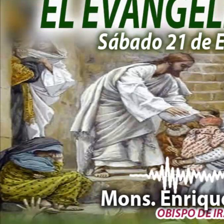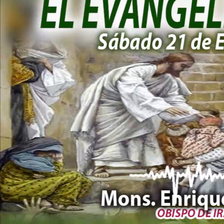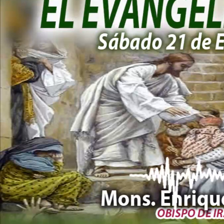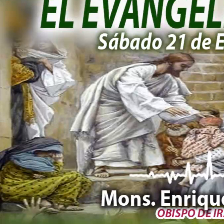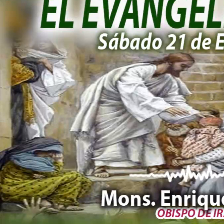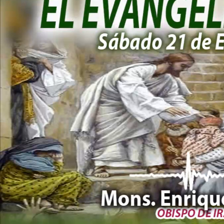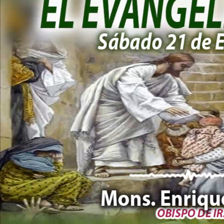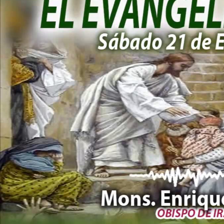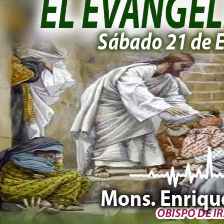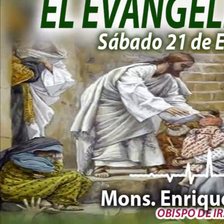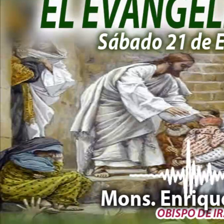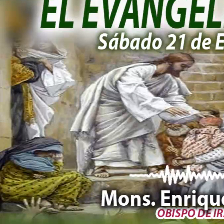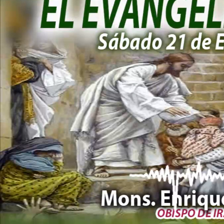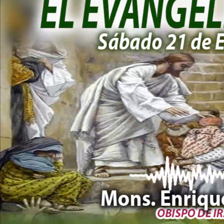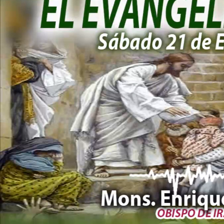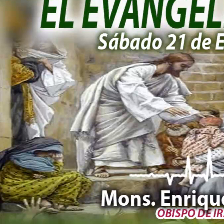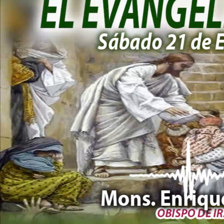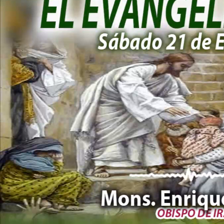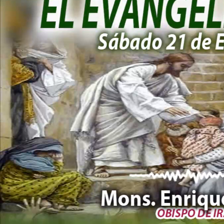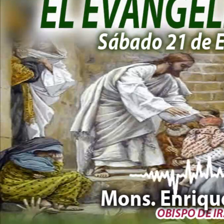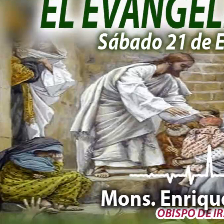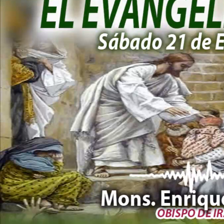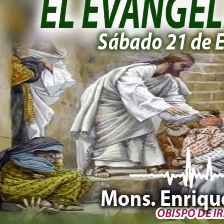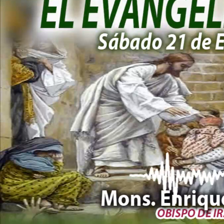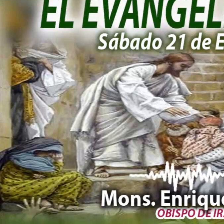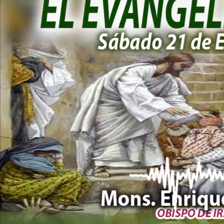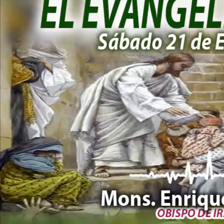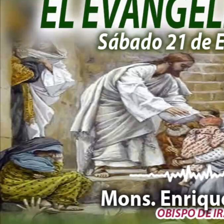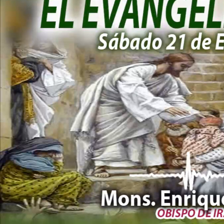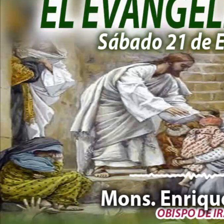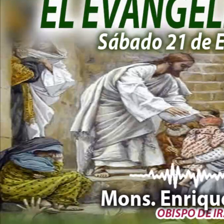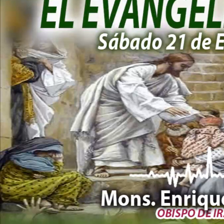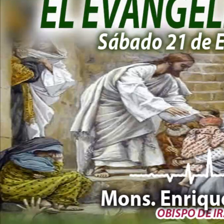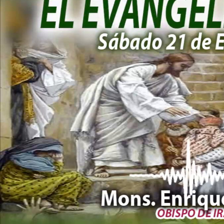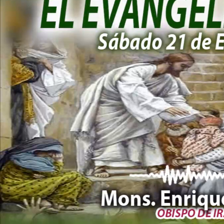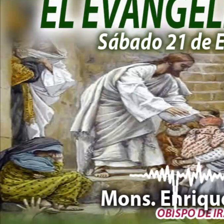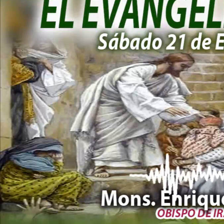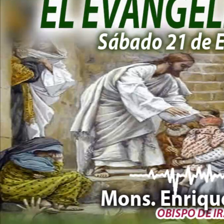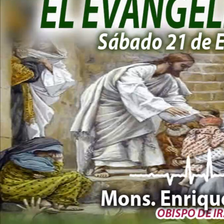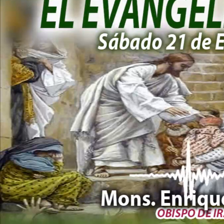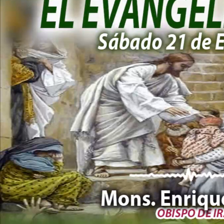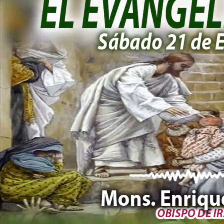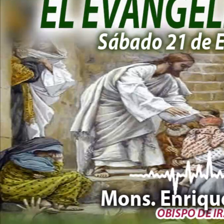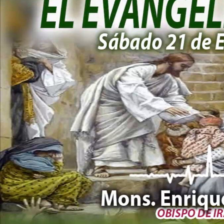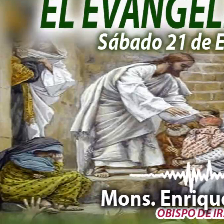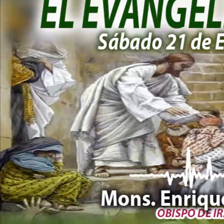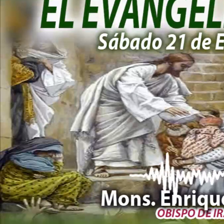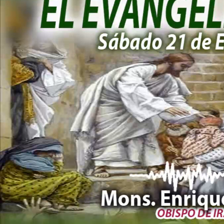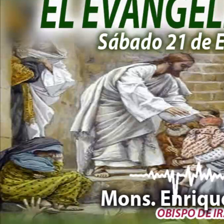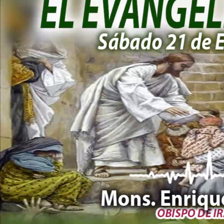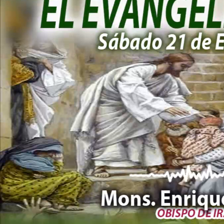Dispuso Dios en su sabiduría, revelarse a sí mismo y dar a conocer el misterio de su voluntad.